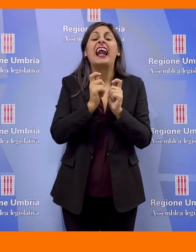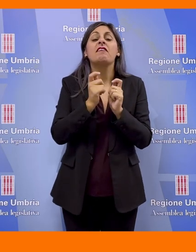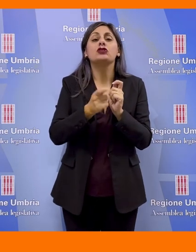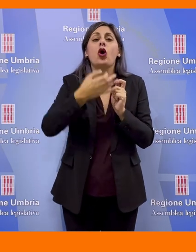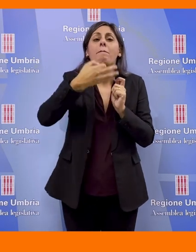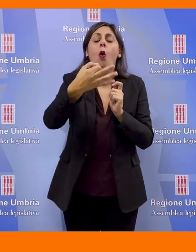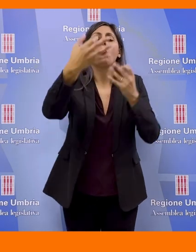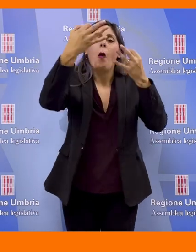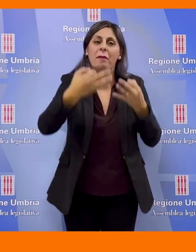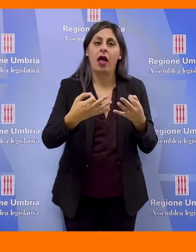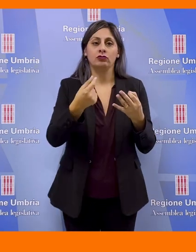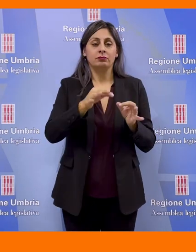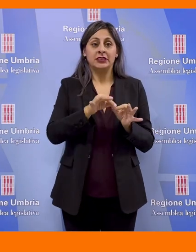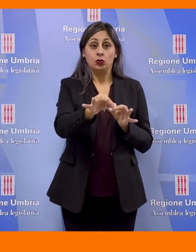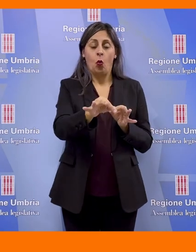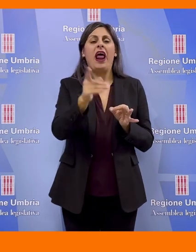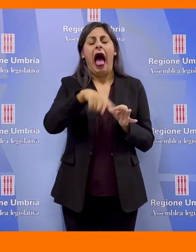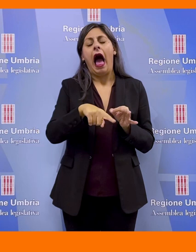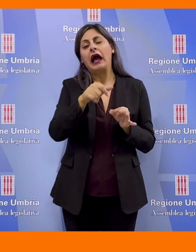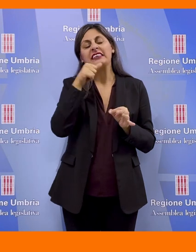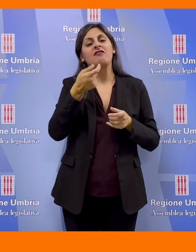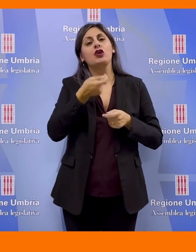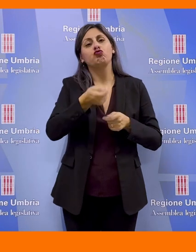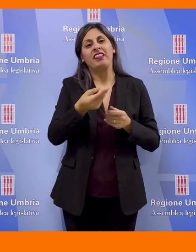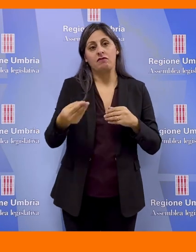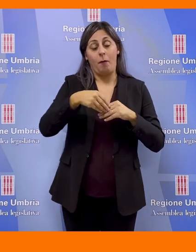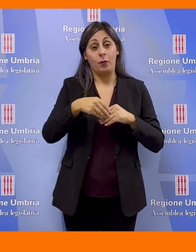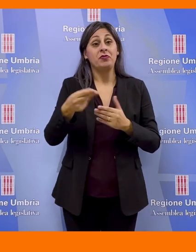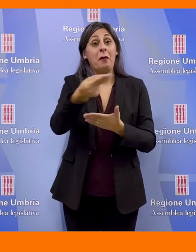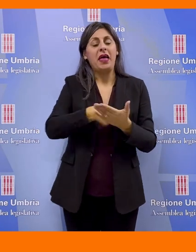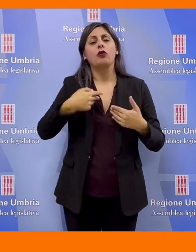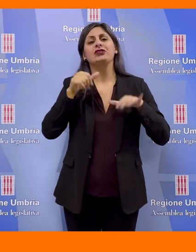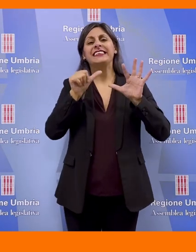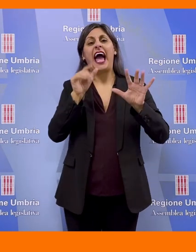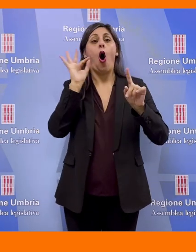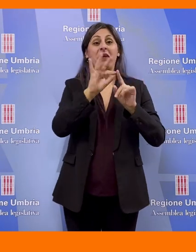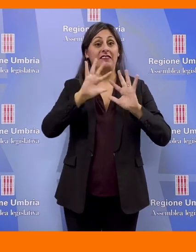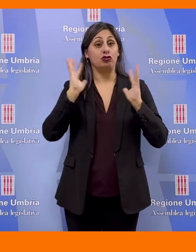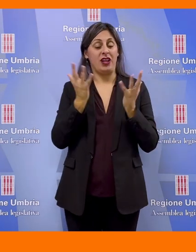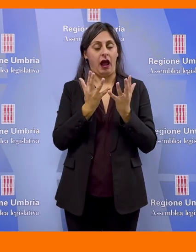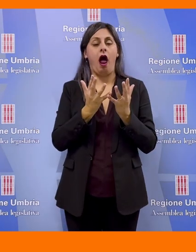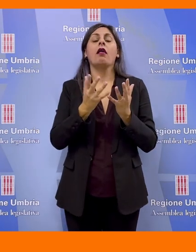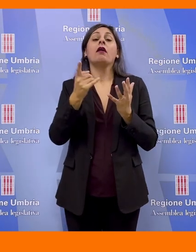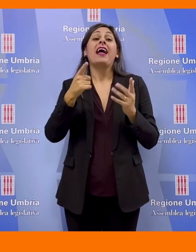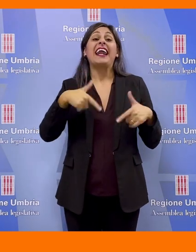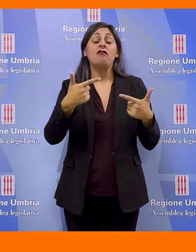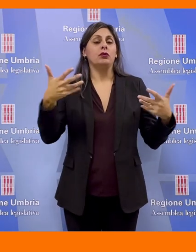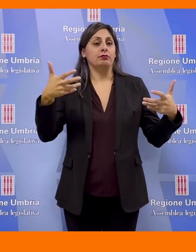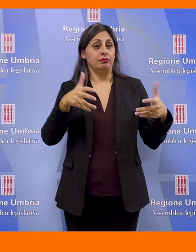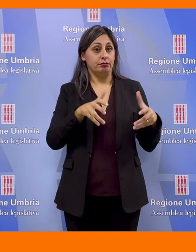puntuale anche con meccanismi incentivanti. Il piano individua sei obiettivi generali, ridurre la produzione